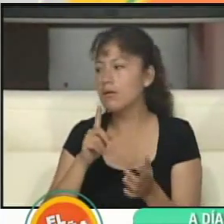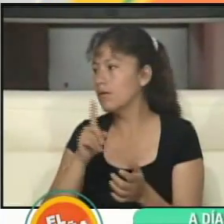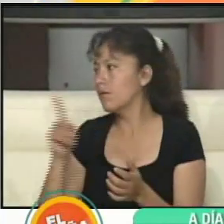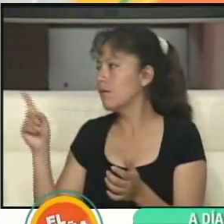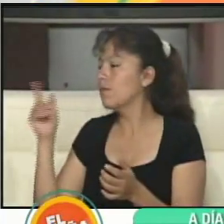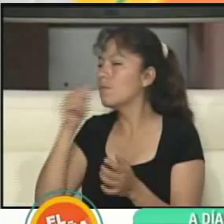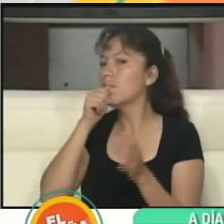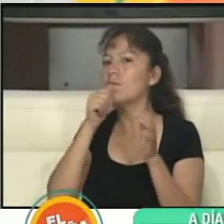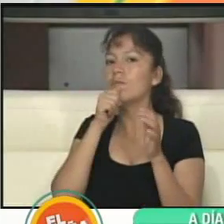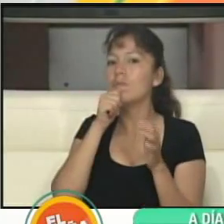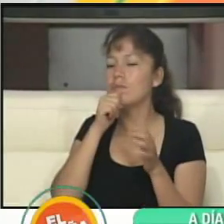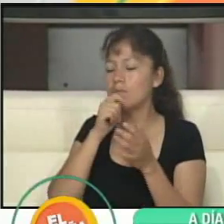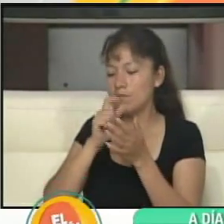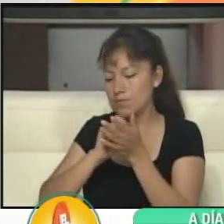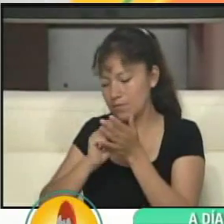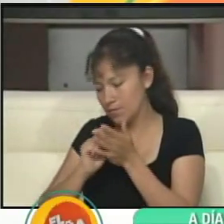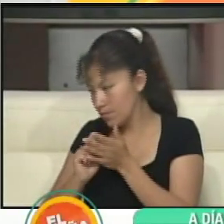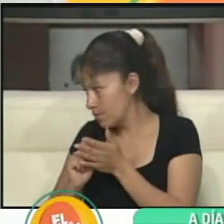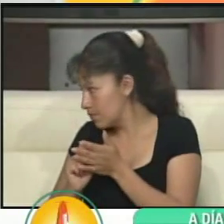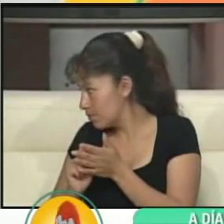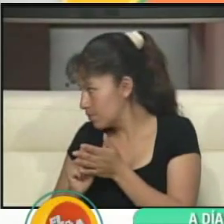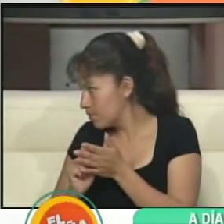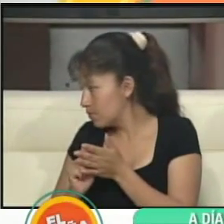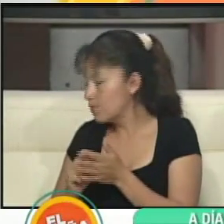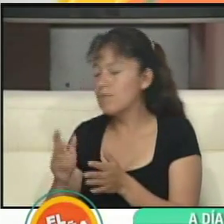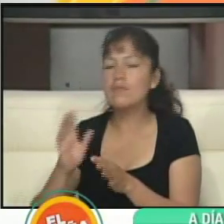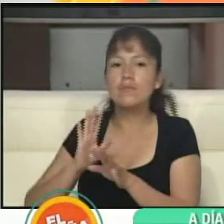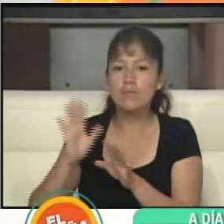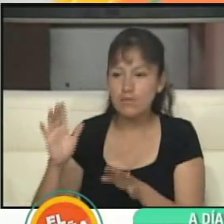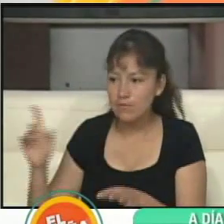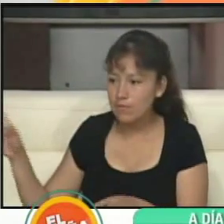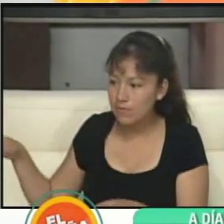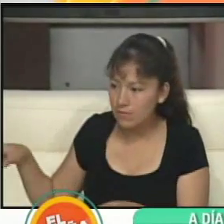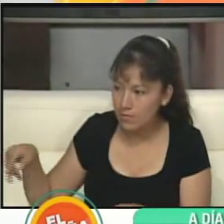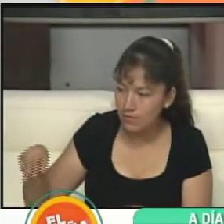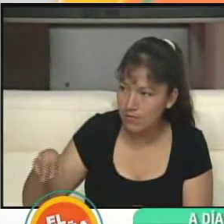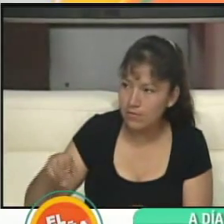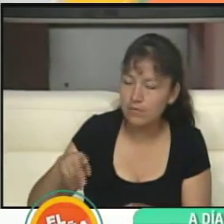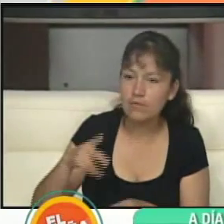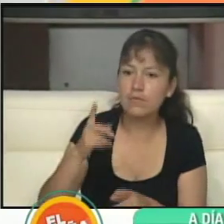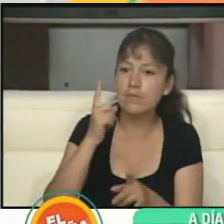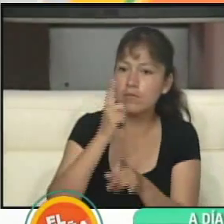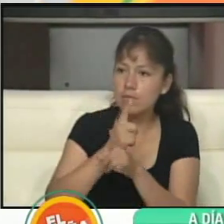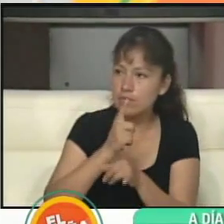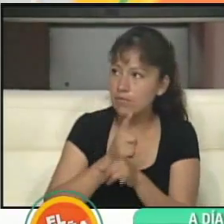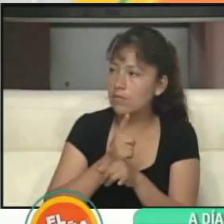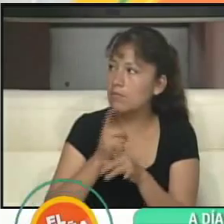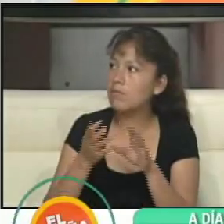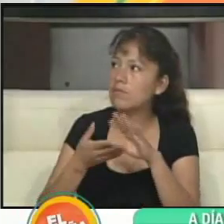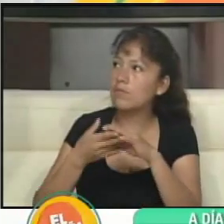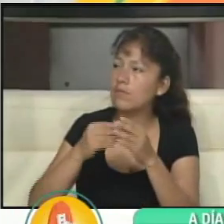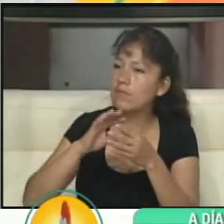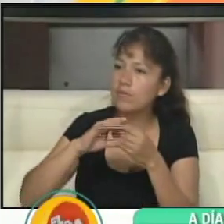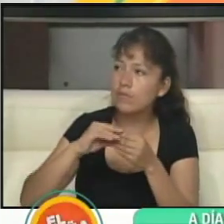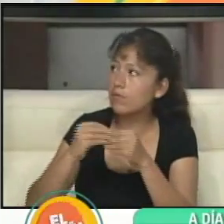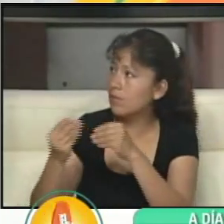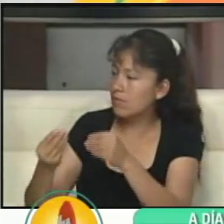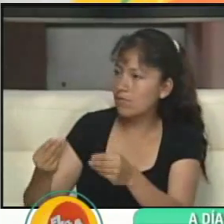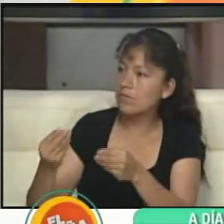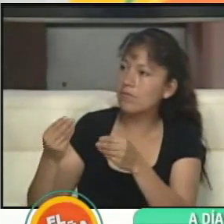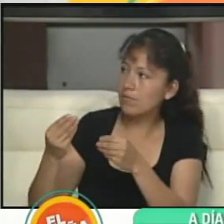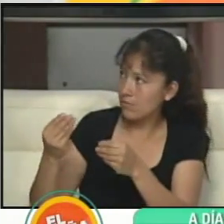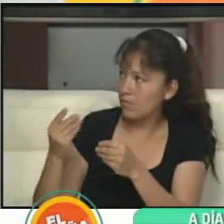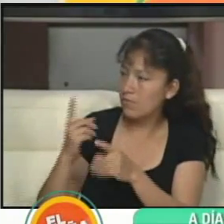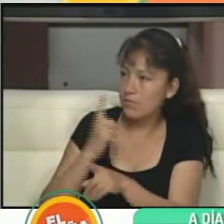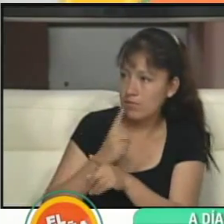parte de atrás, agarro un lapicero, hago la votación correspondiente, salgo con la votación correspondiente y debo tenerla también como me la entregaste,